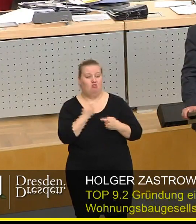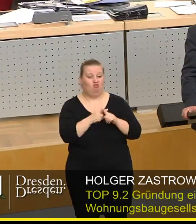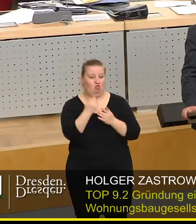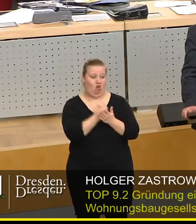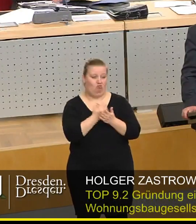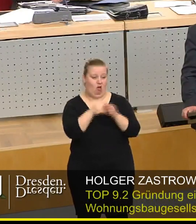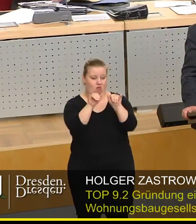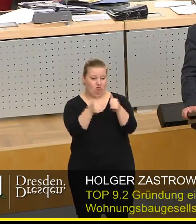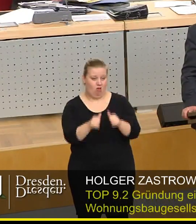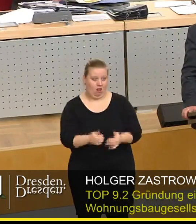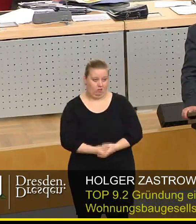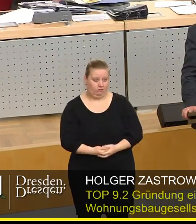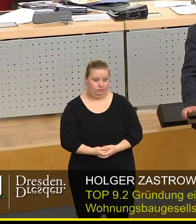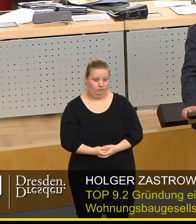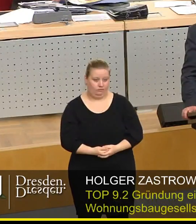ist.